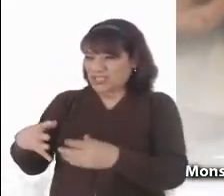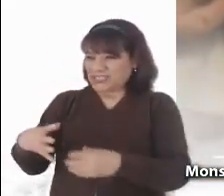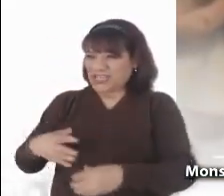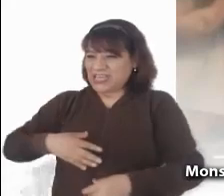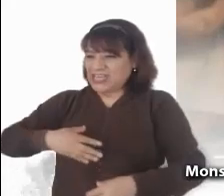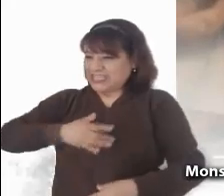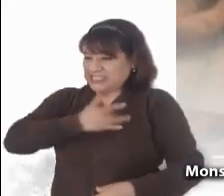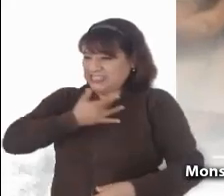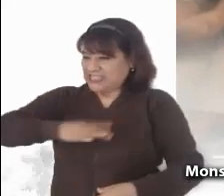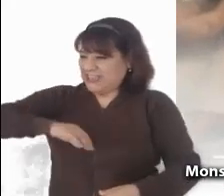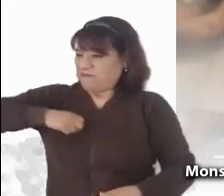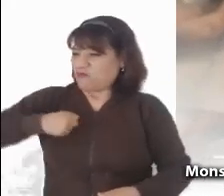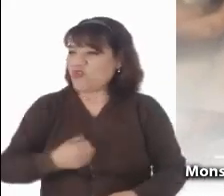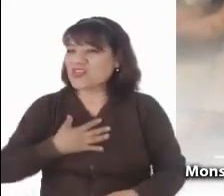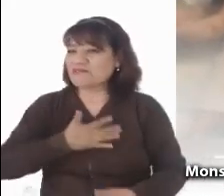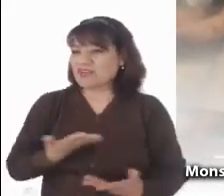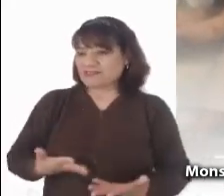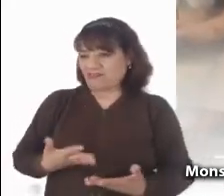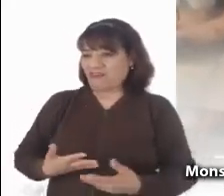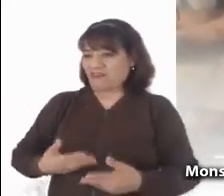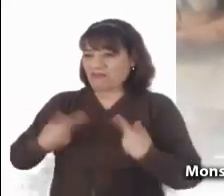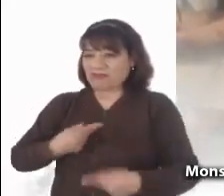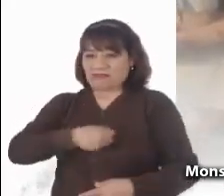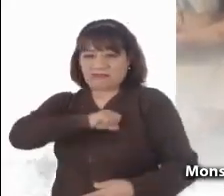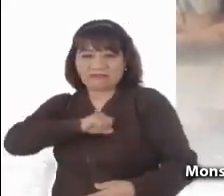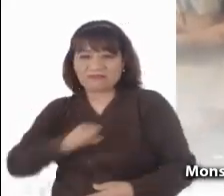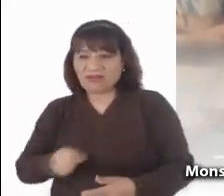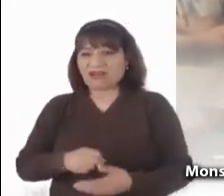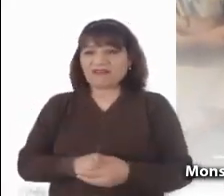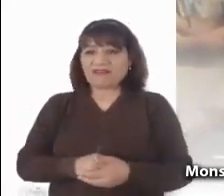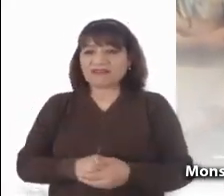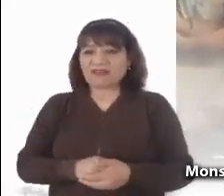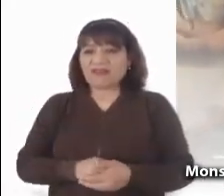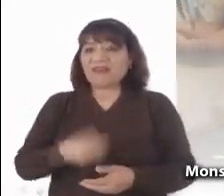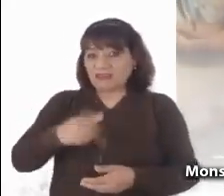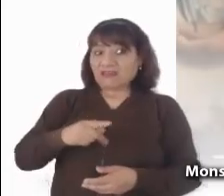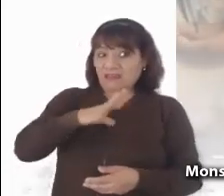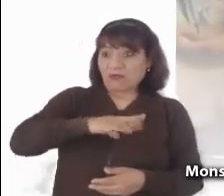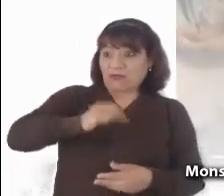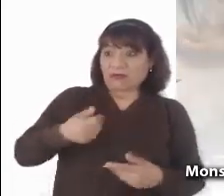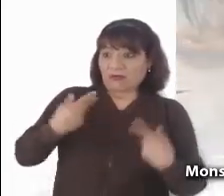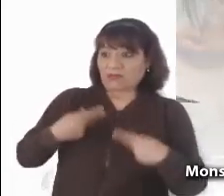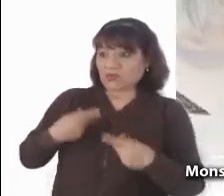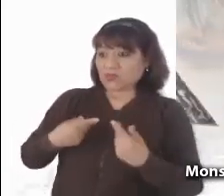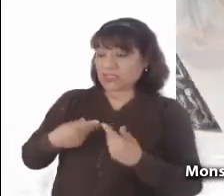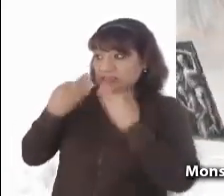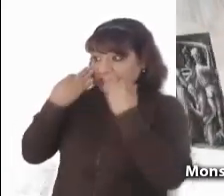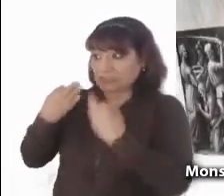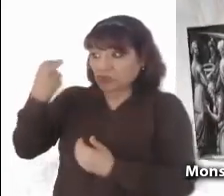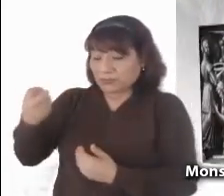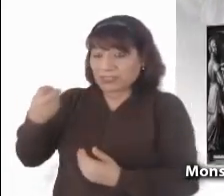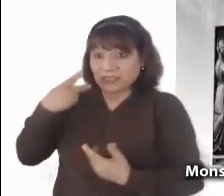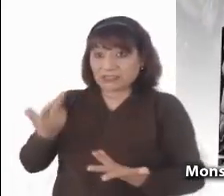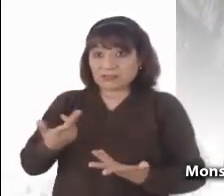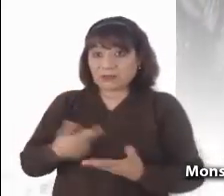La perversidad de personas ante los testigos fieles. La manipulación de las